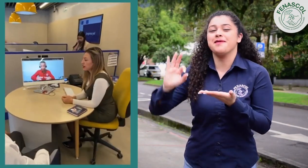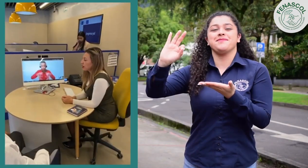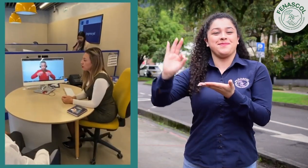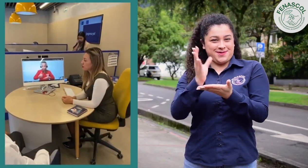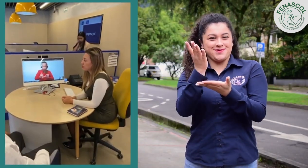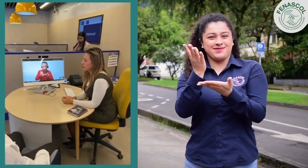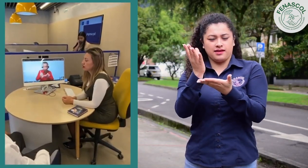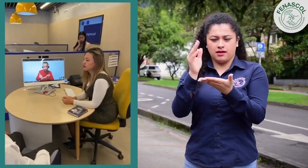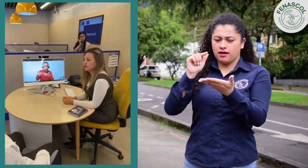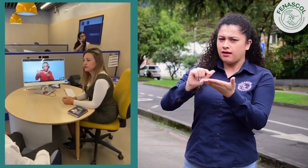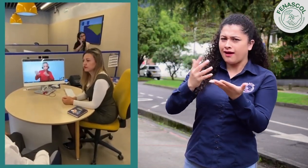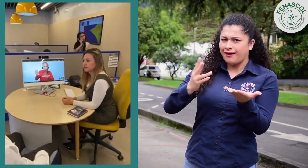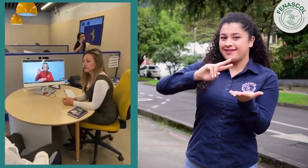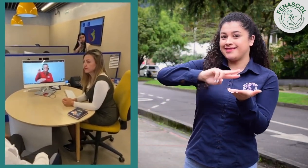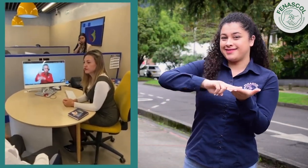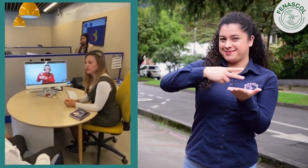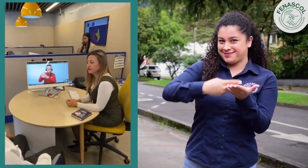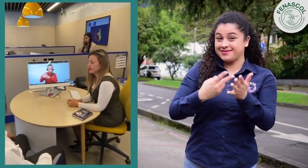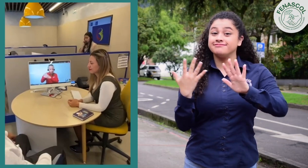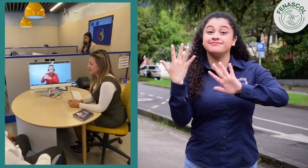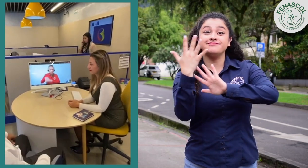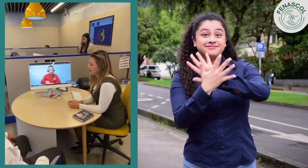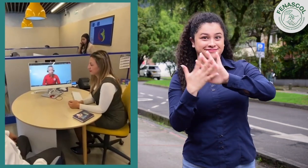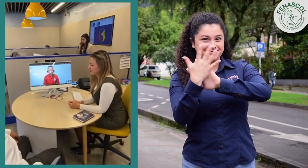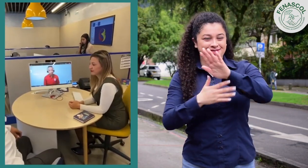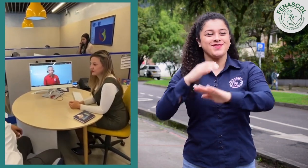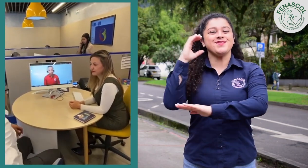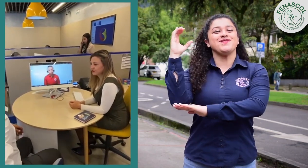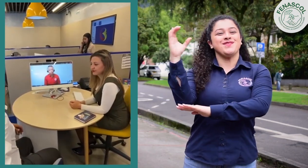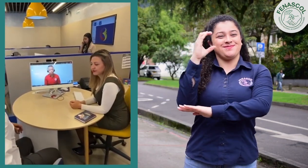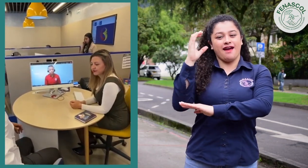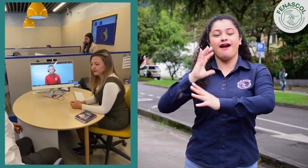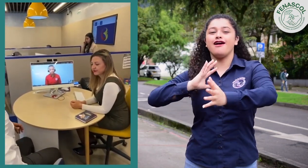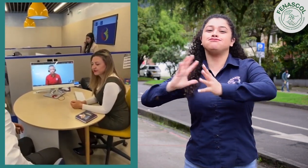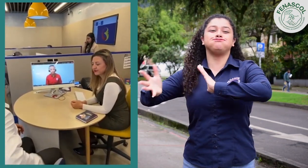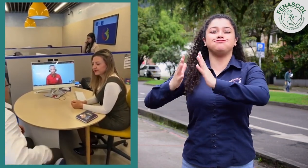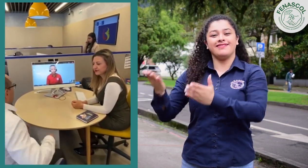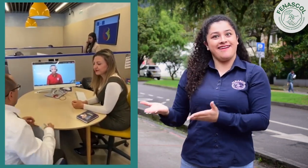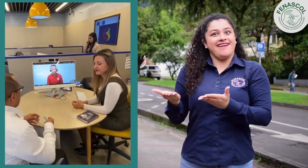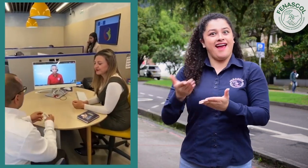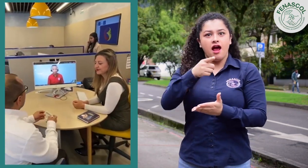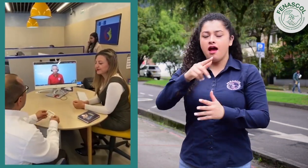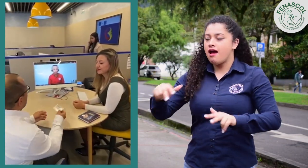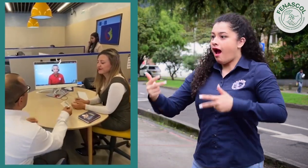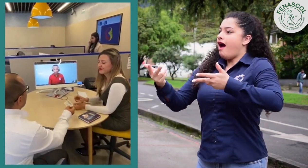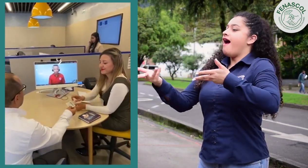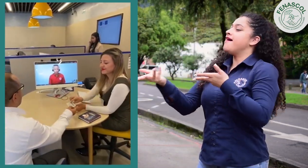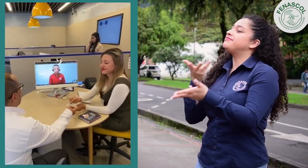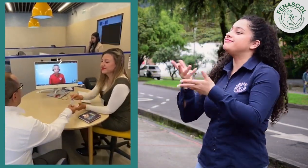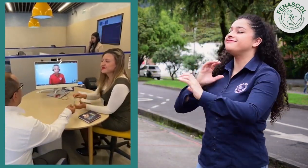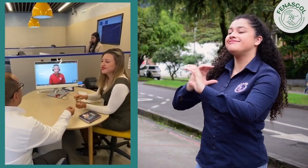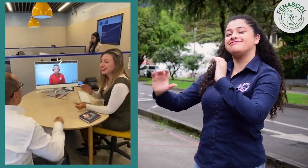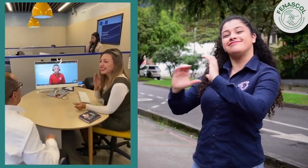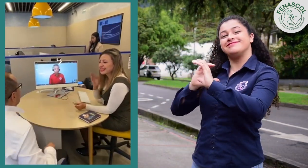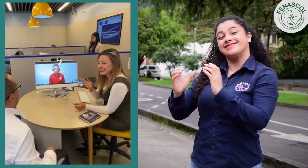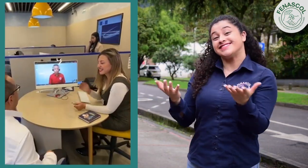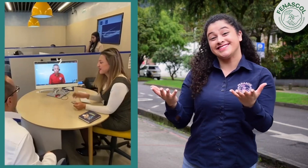que es el servicio de interpretación virtual. Este servicio es en lengua de señas colombiana y gracias a él la comunicación en estos espacios